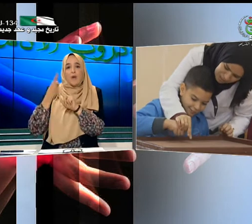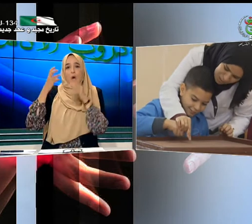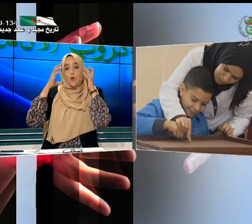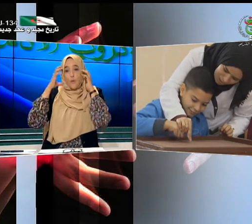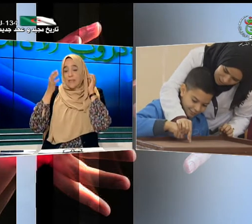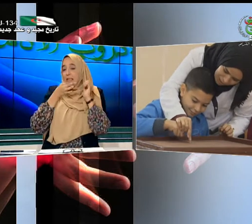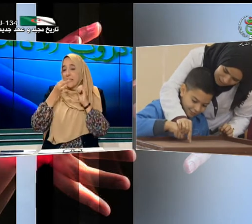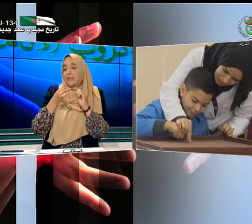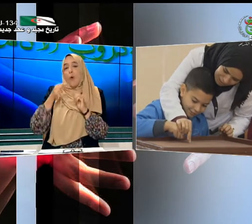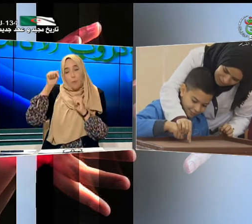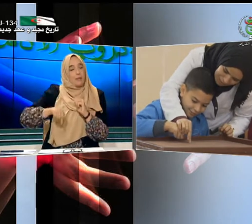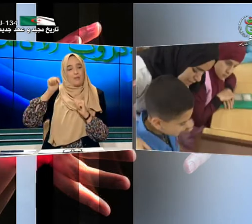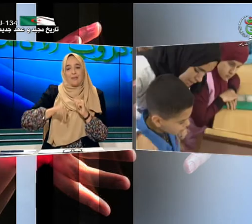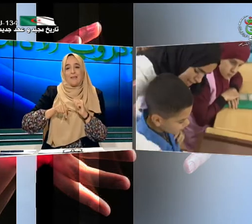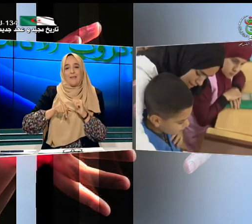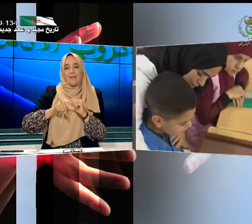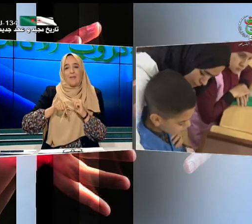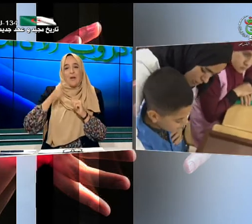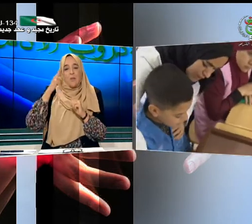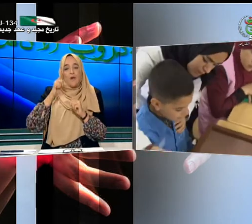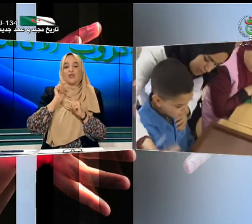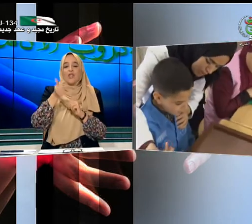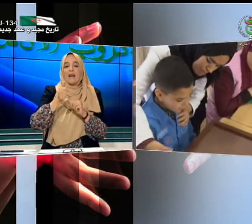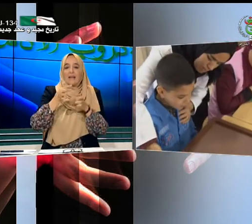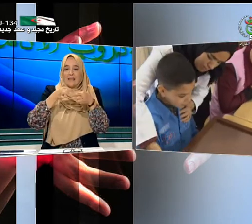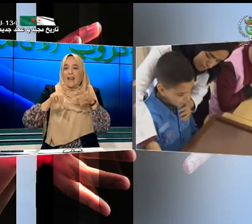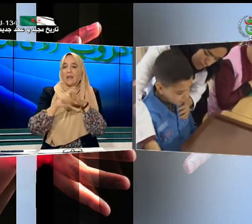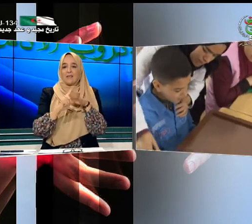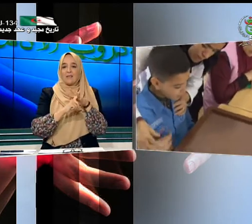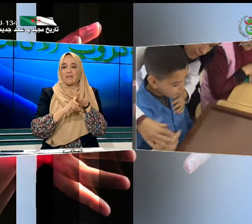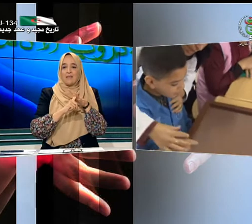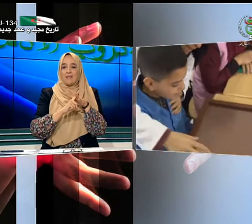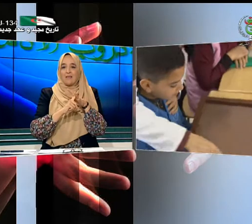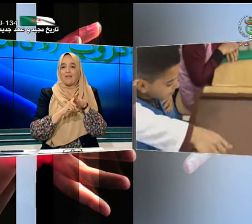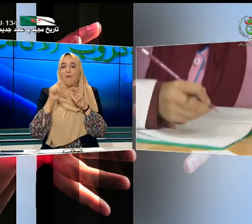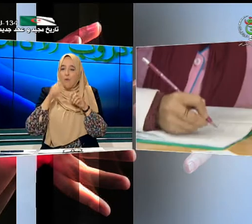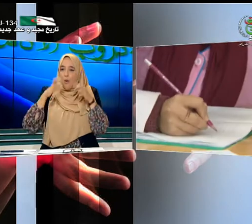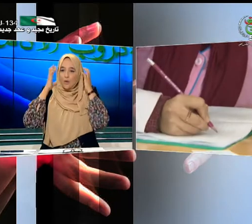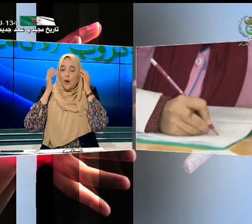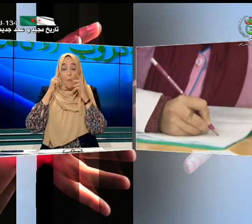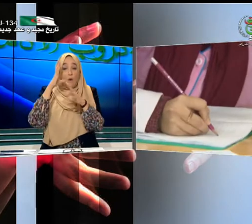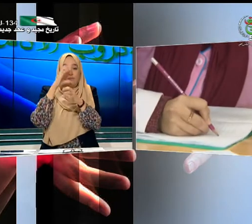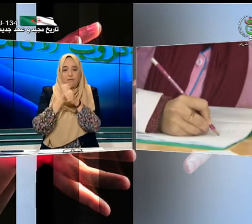ضرورة حتمية في كل قسم خاص أو مدمج لتركيز الاهتمام بالطفل الأصم